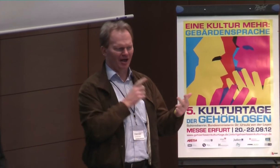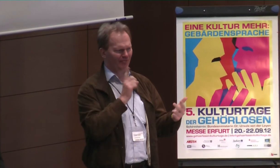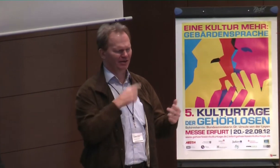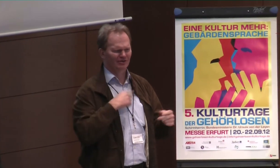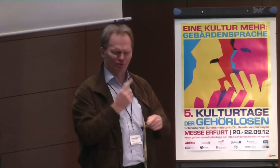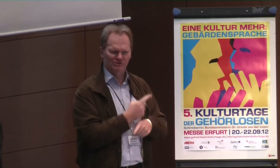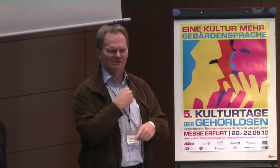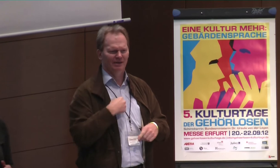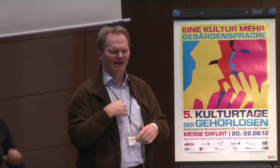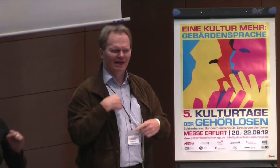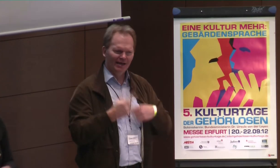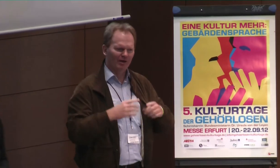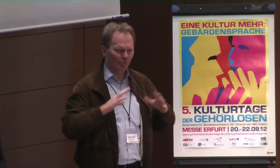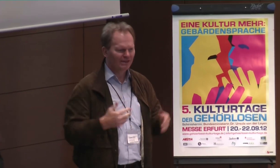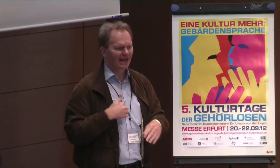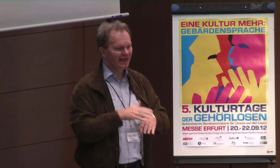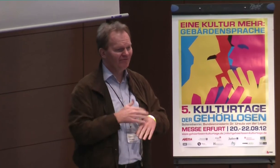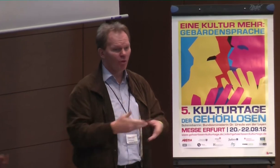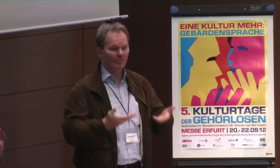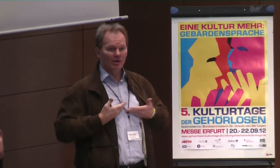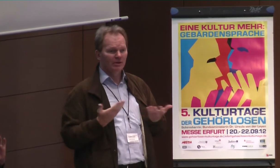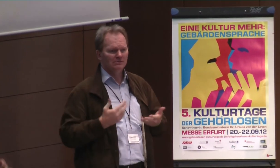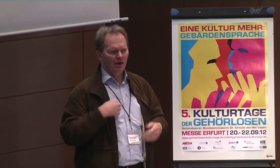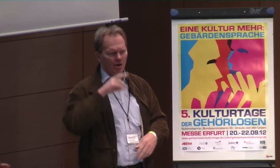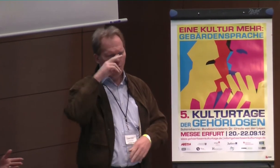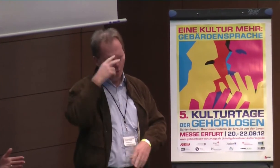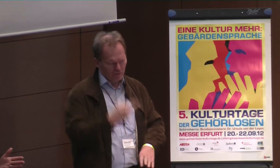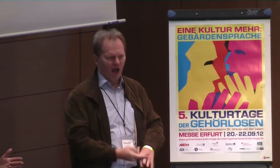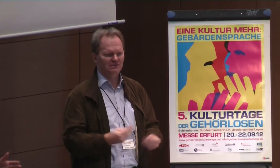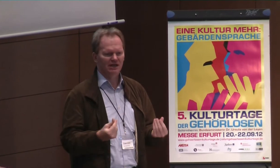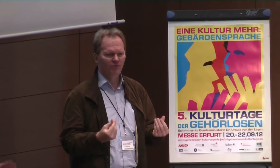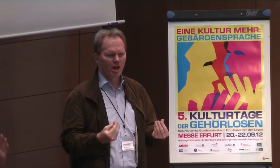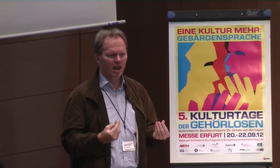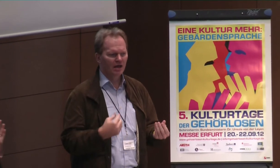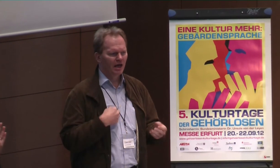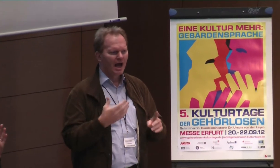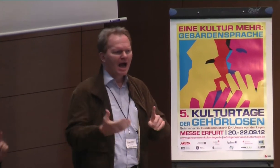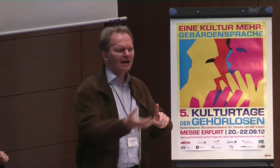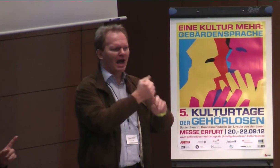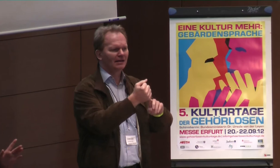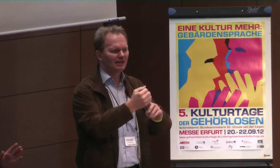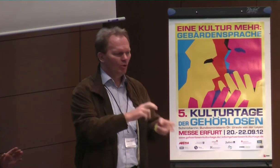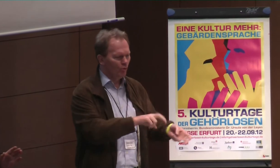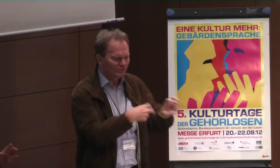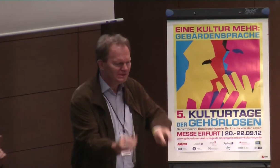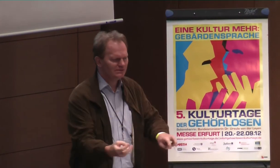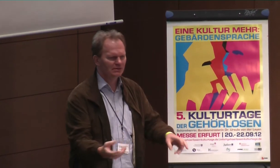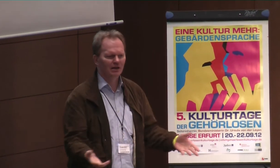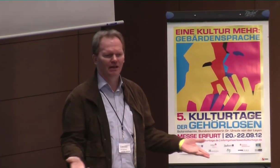man da sehr viel rausziehen kann. Und trotzdem habe ich immer wieder das Gefühl der Ohnmacht. Ich weiß es nicht.